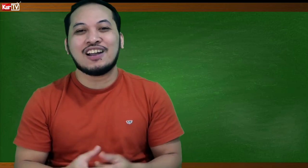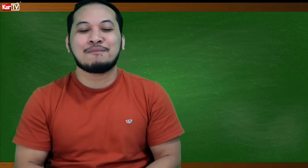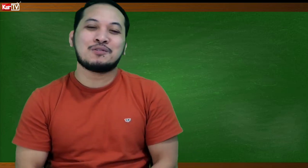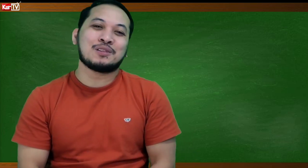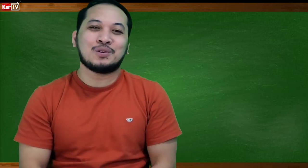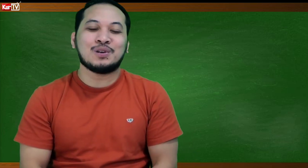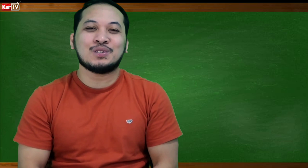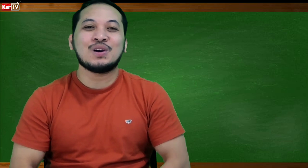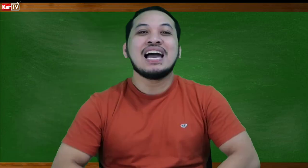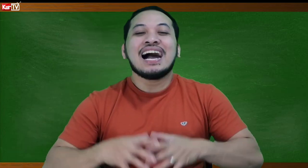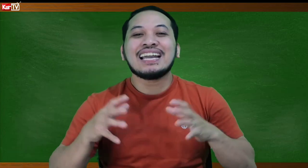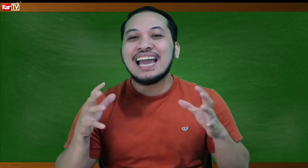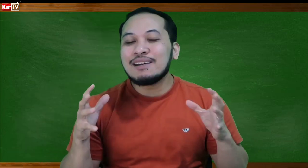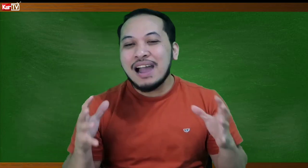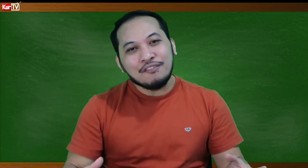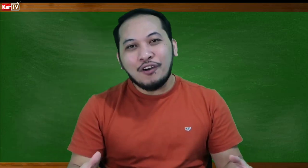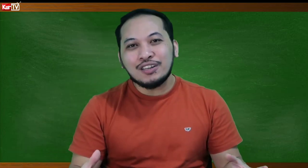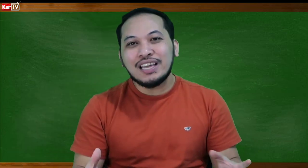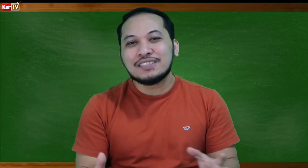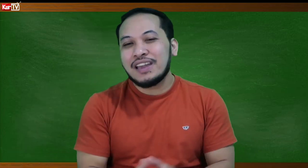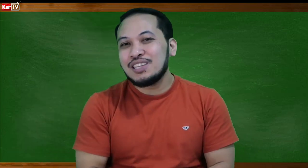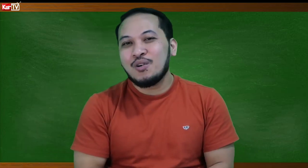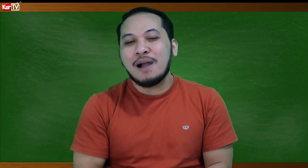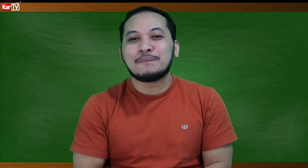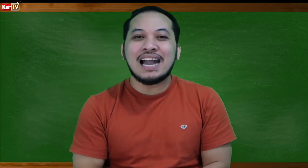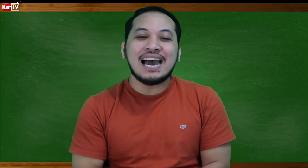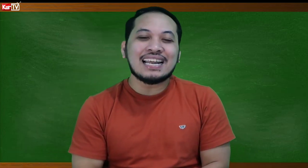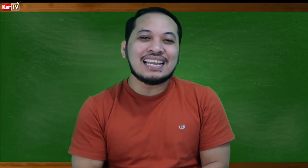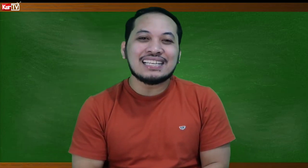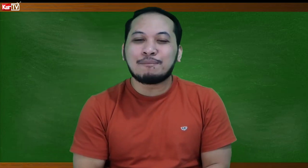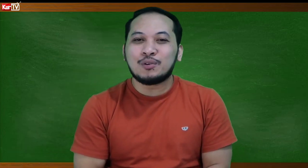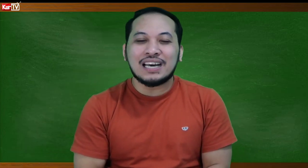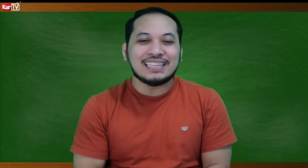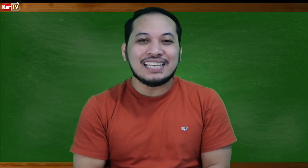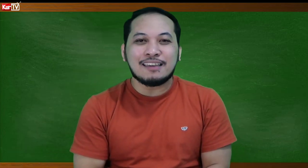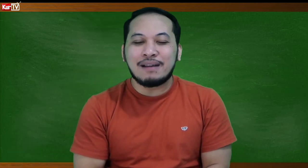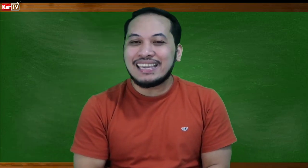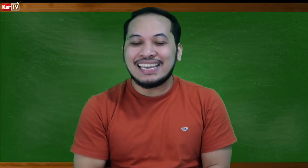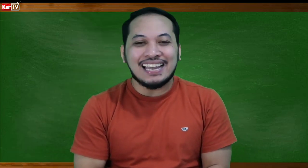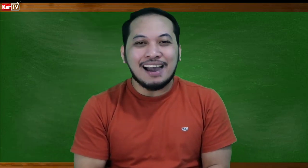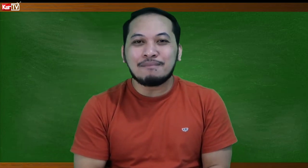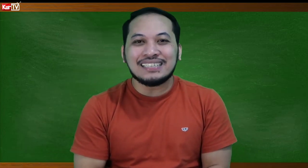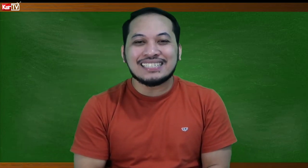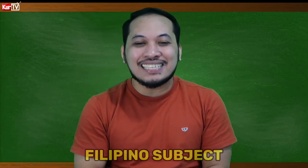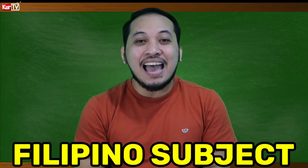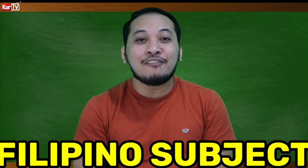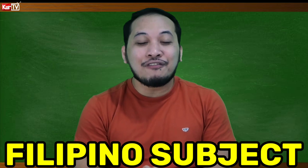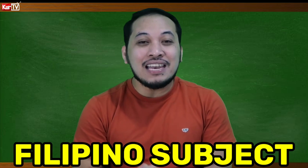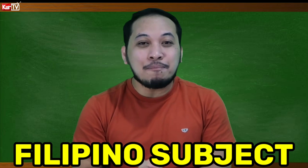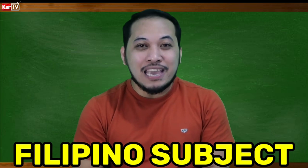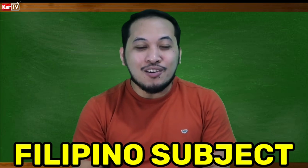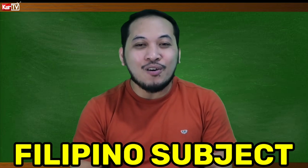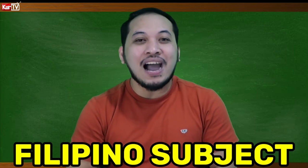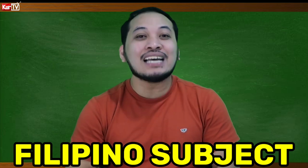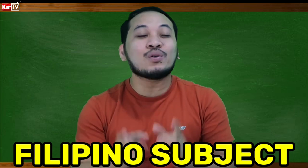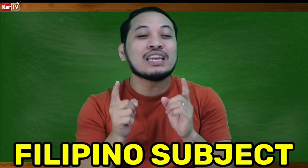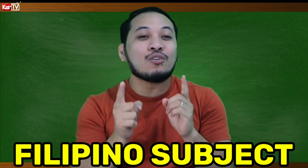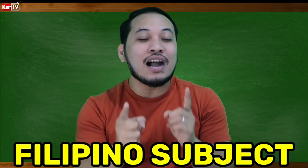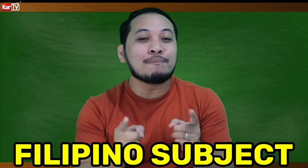nyo nga po ng tulong nyo. Kaya naman for today's video ang pag-aaralan nga po natin ay may kinalaman sa Filipino at kung ikaw nga